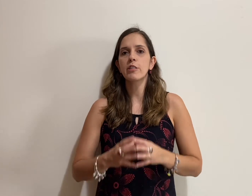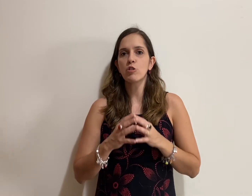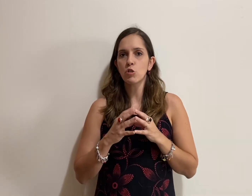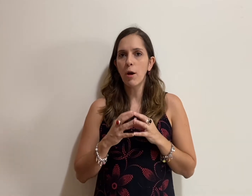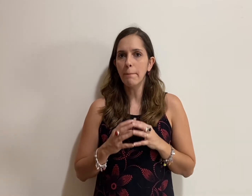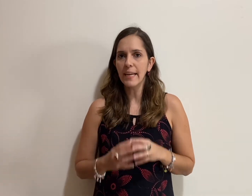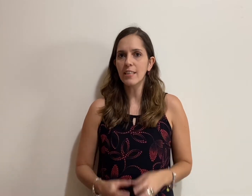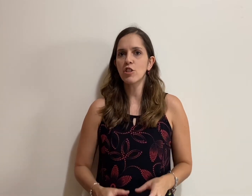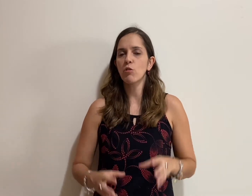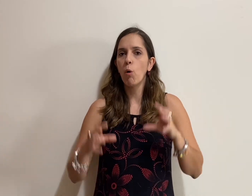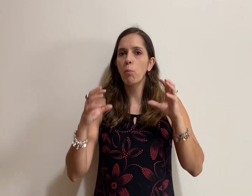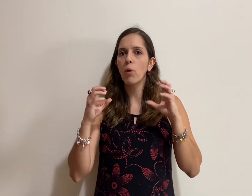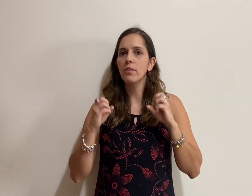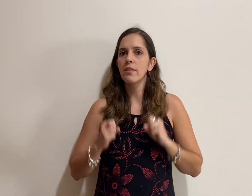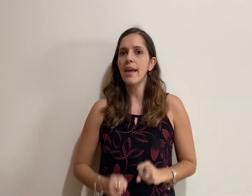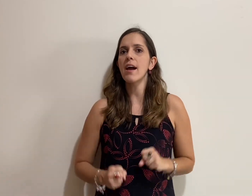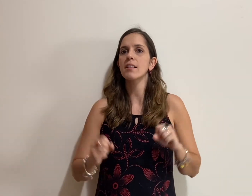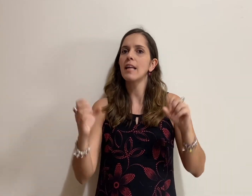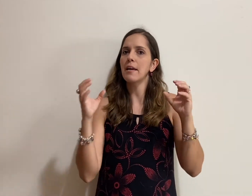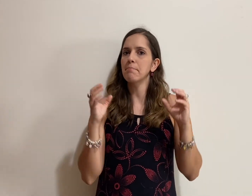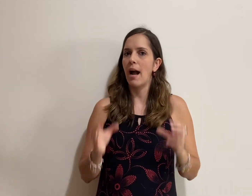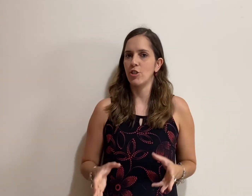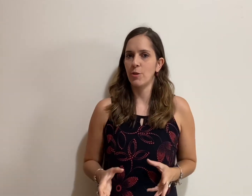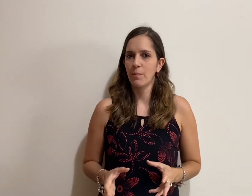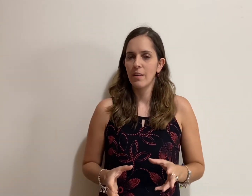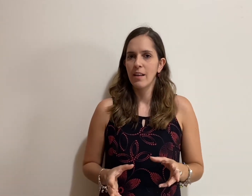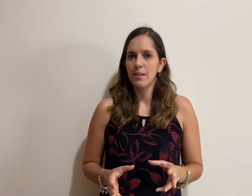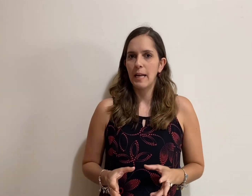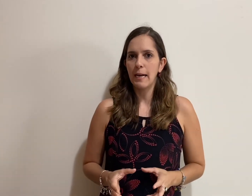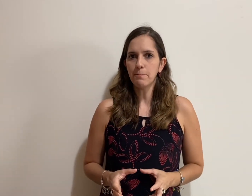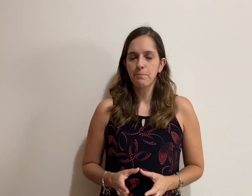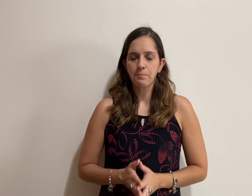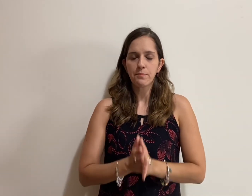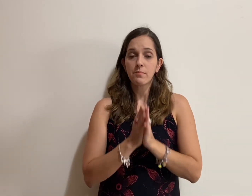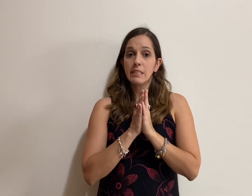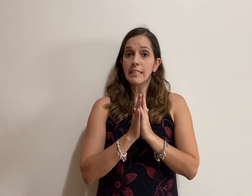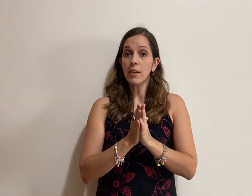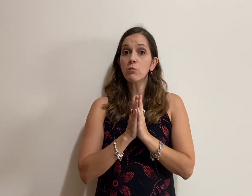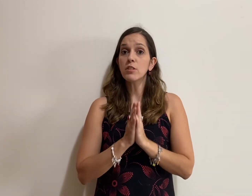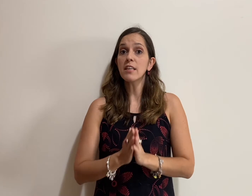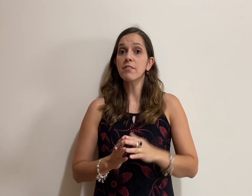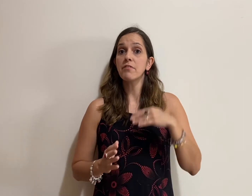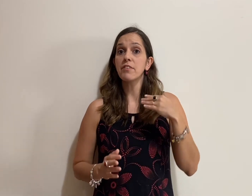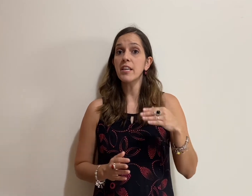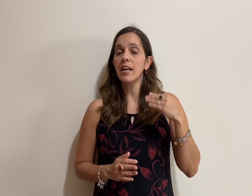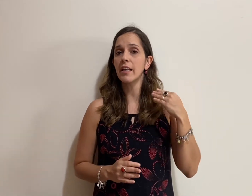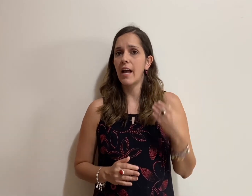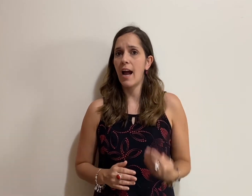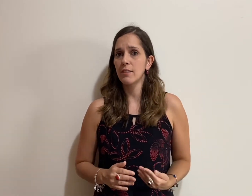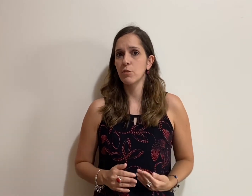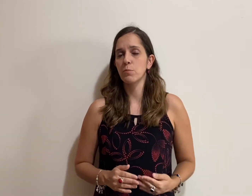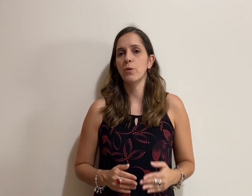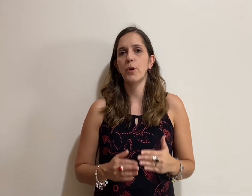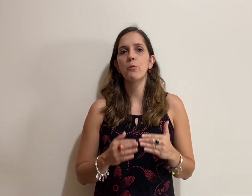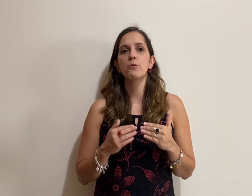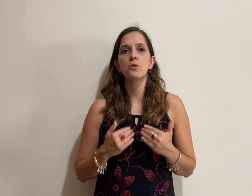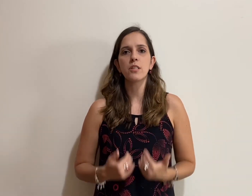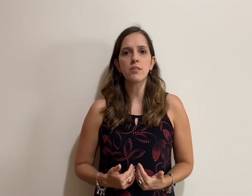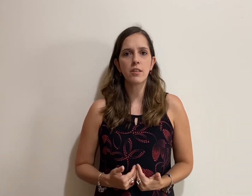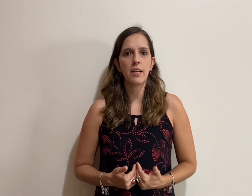somente com o poder da imagem, tá? Inclusive, fiquem ligados porque o Apuzinski, ele é